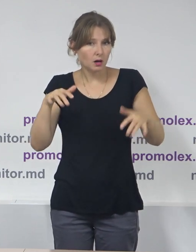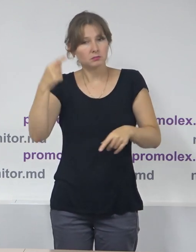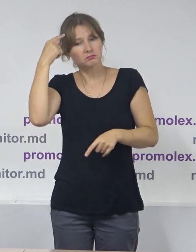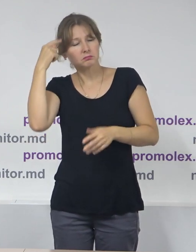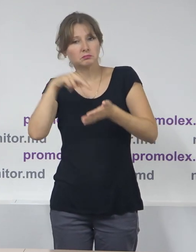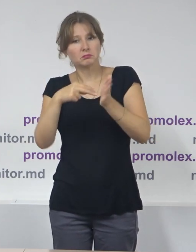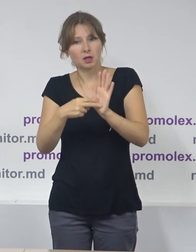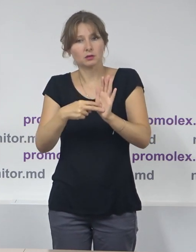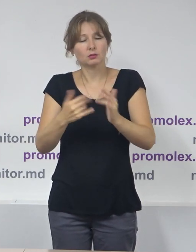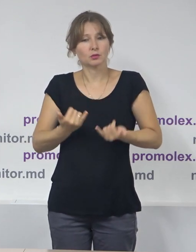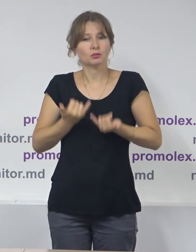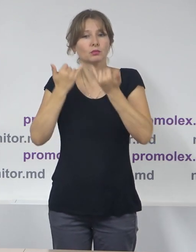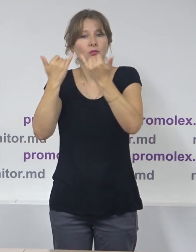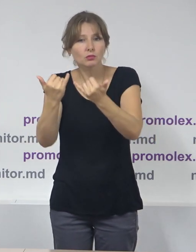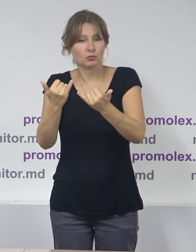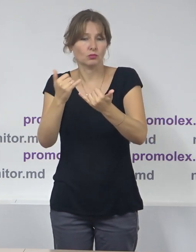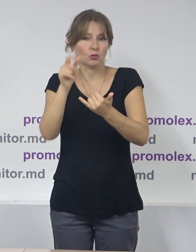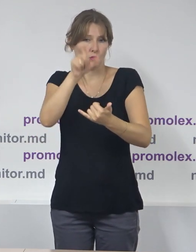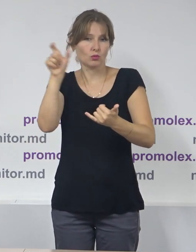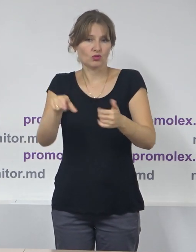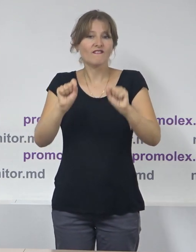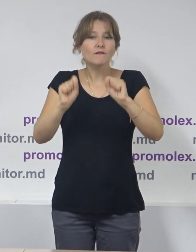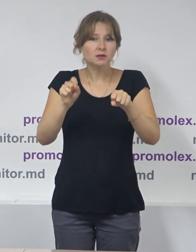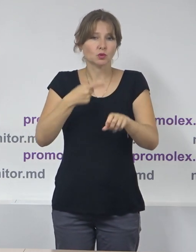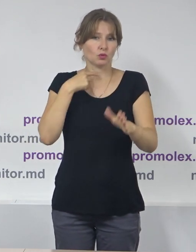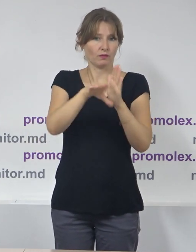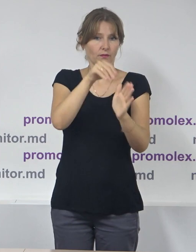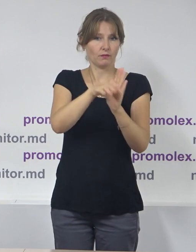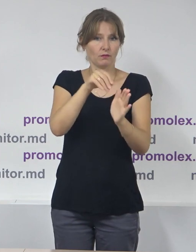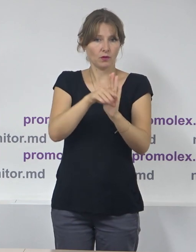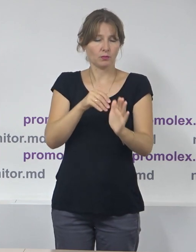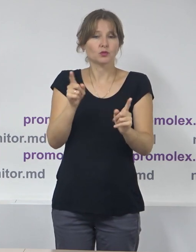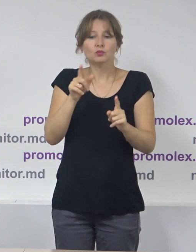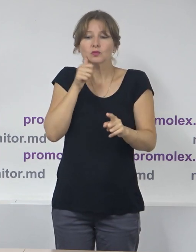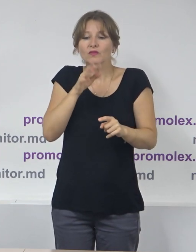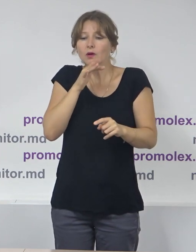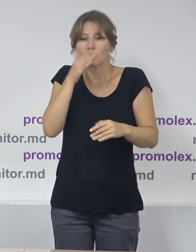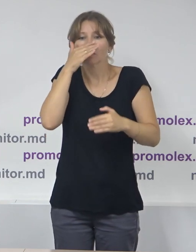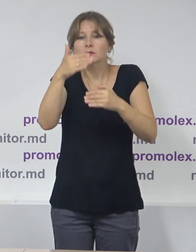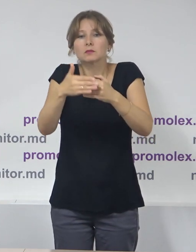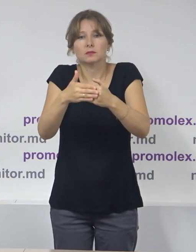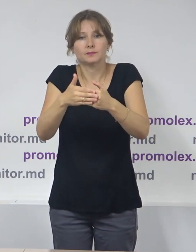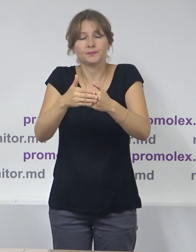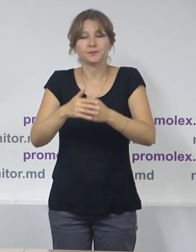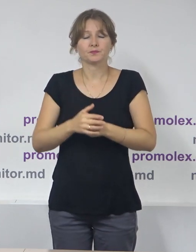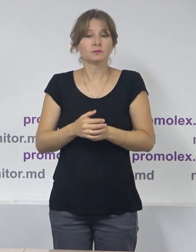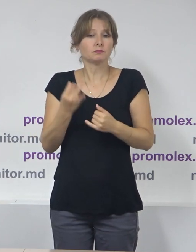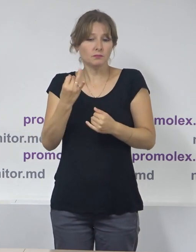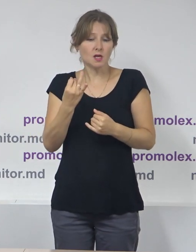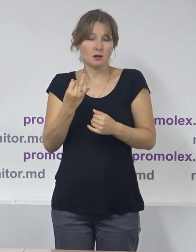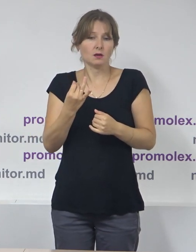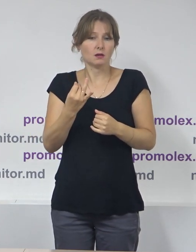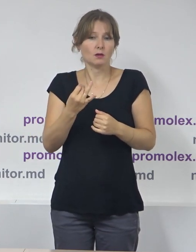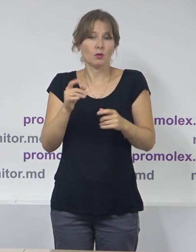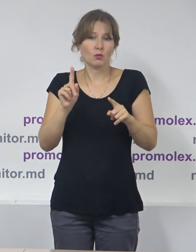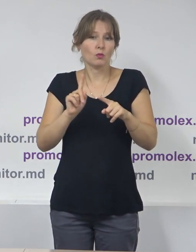venit pe deja ultima sută de metri a activității legislative și cumva s-a făcut în